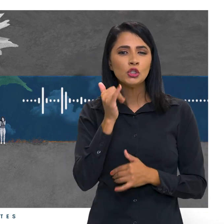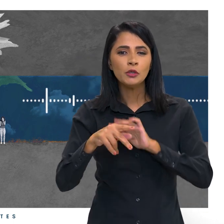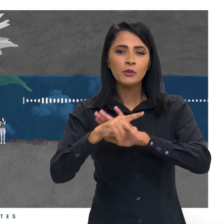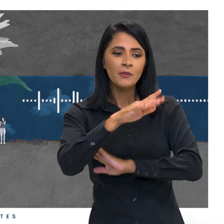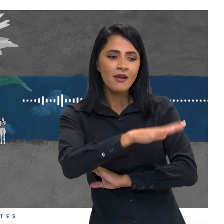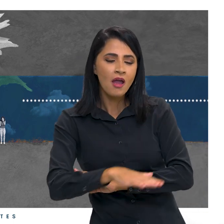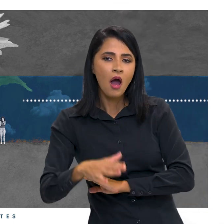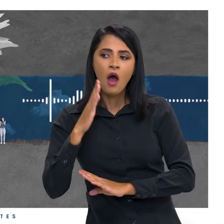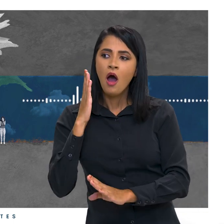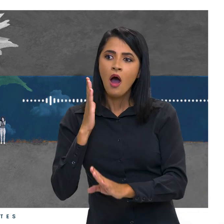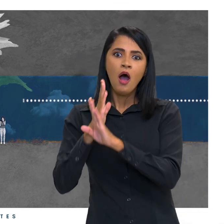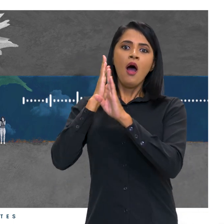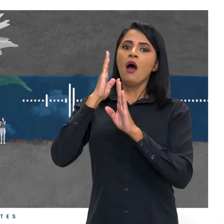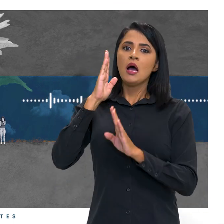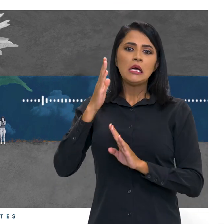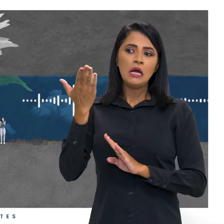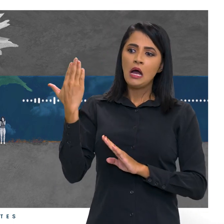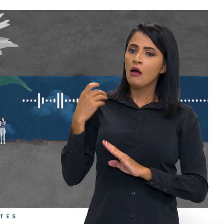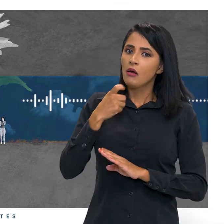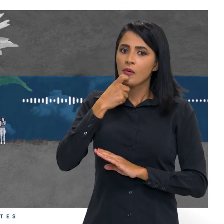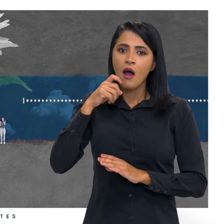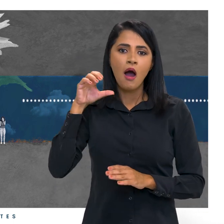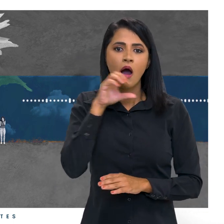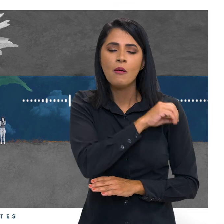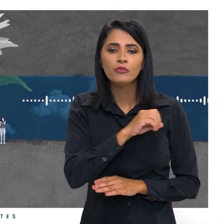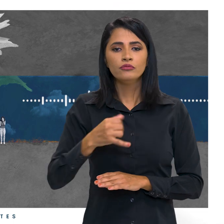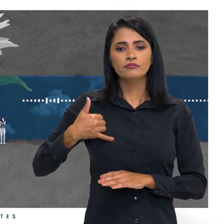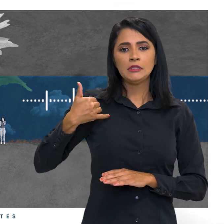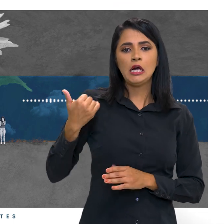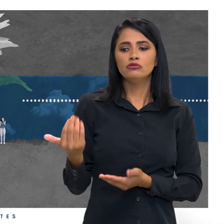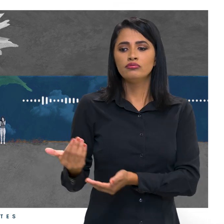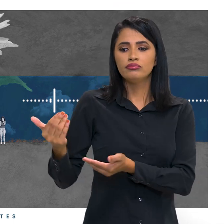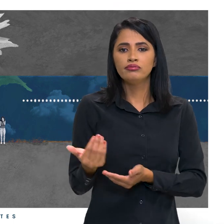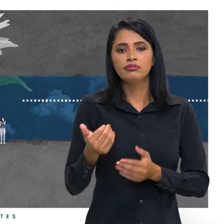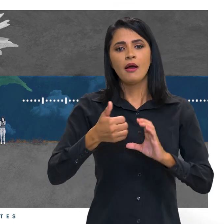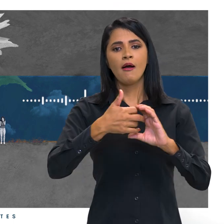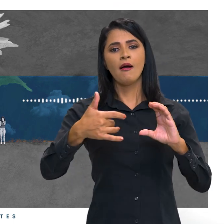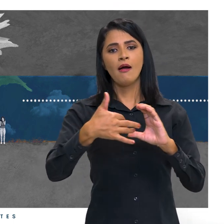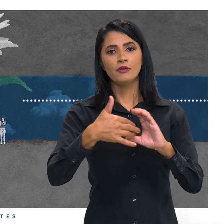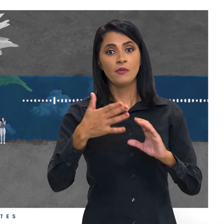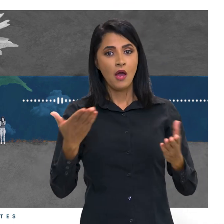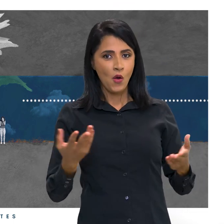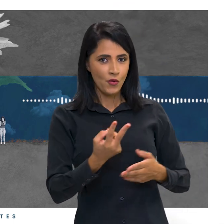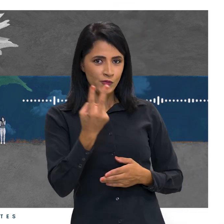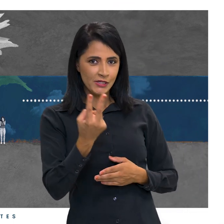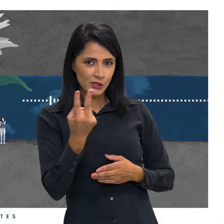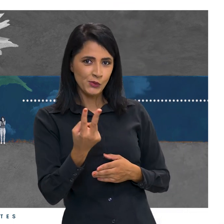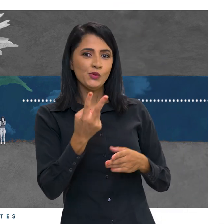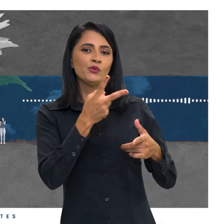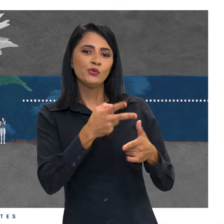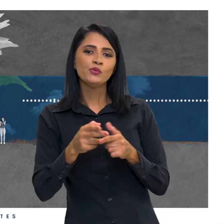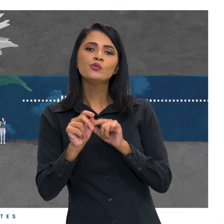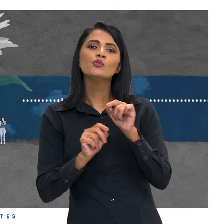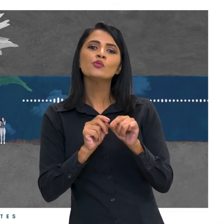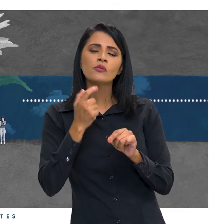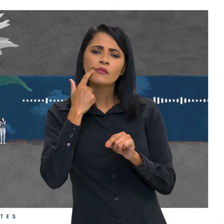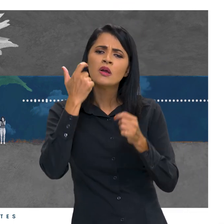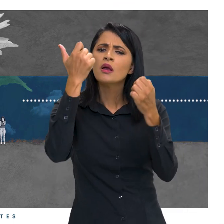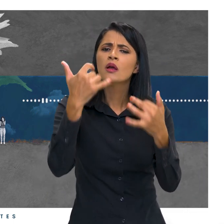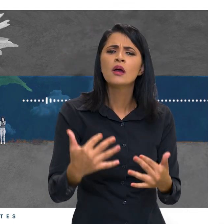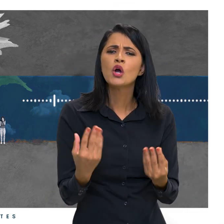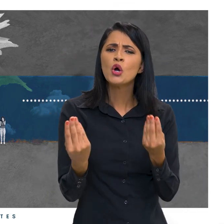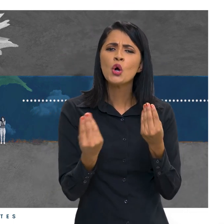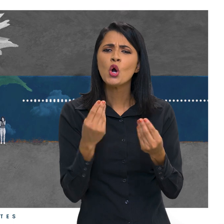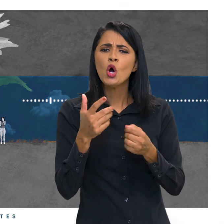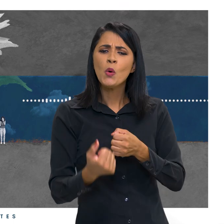raras desde cedo durante os primeiros anos de vida. Agora, nesse segundo episódio, a gente fala sobre como essas redes de